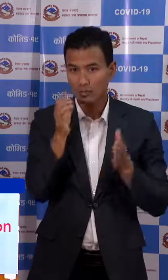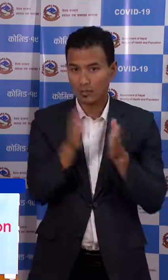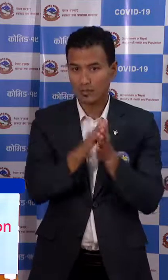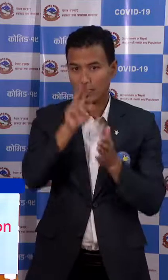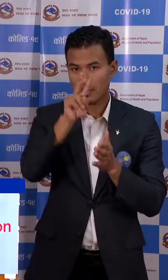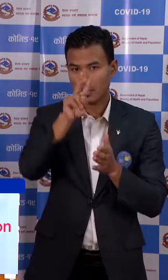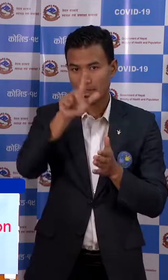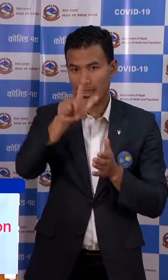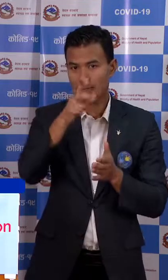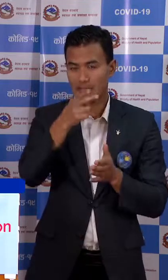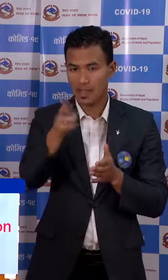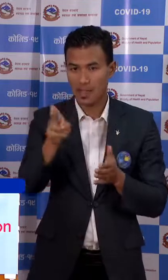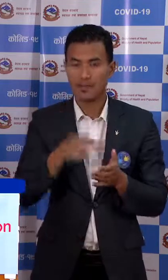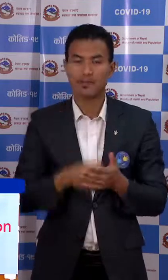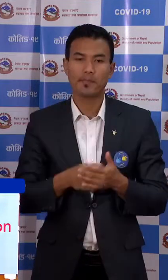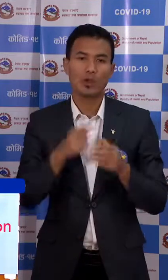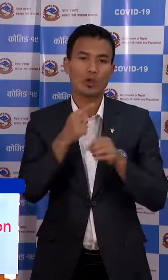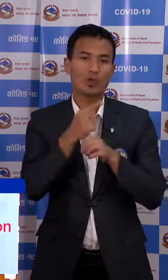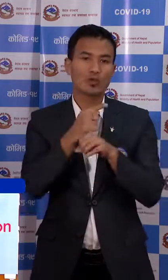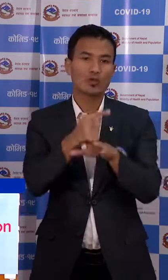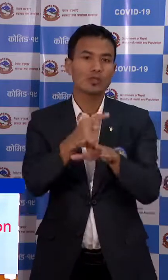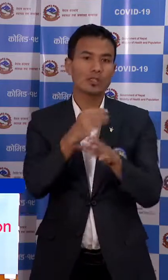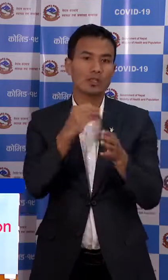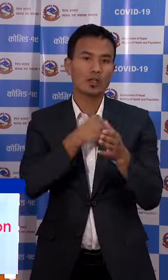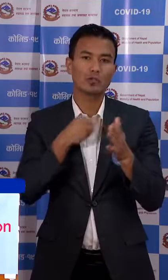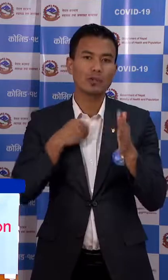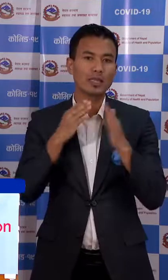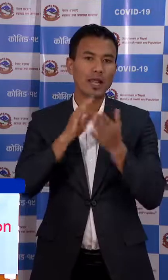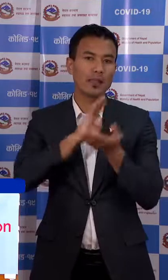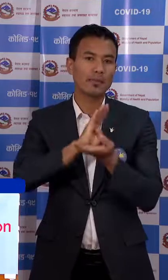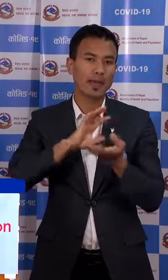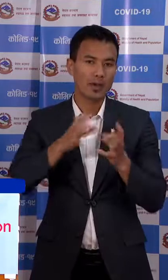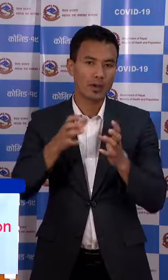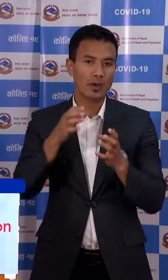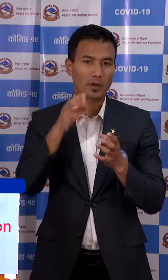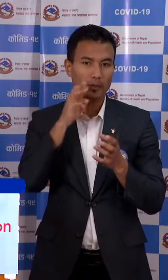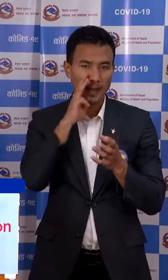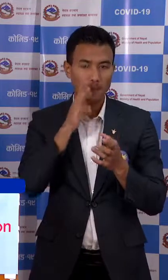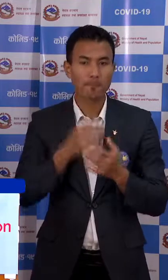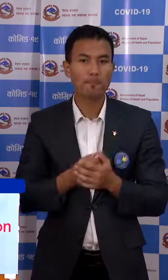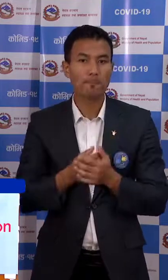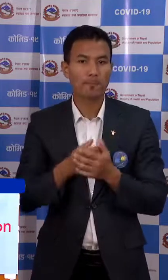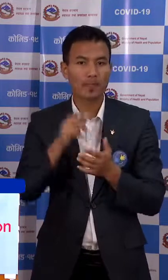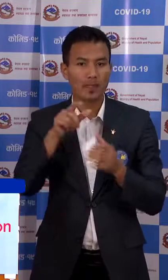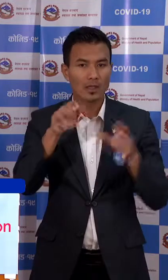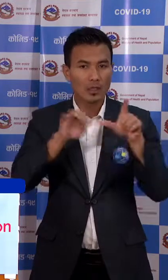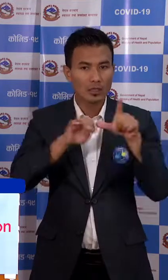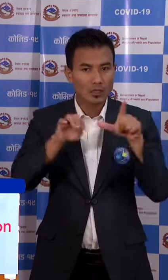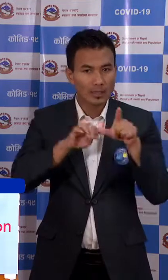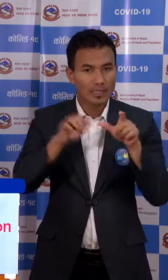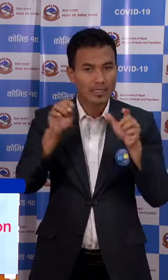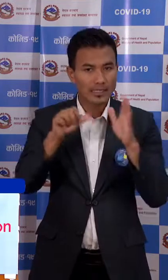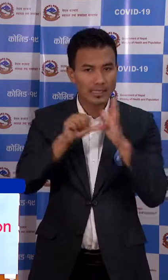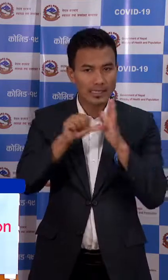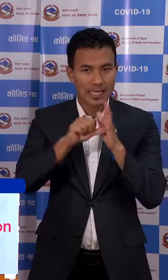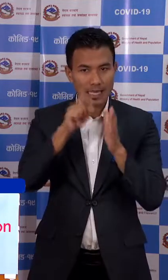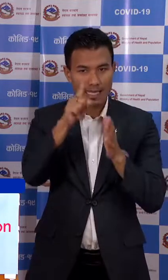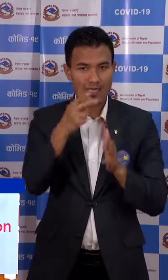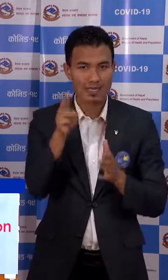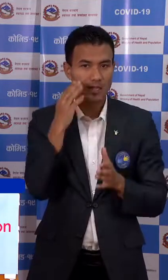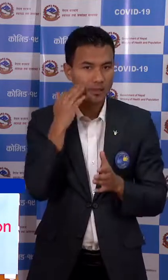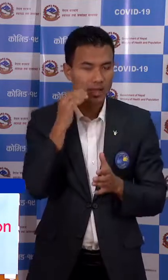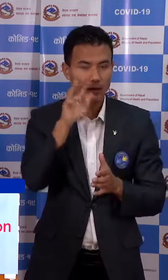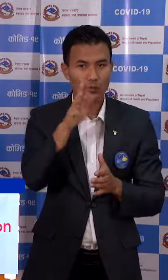गरी 27 जना कोशी अस्पताल विराटन गर को लियाब मा सब्तरी जिल्ला का 1 महिला